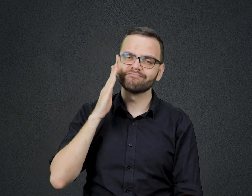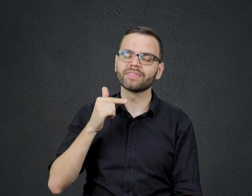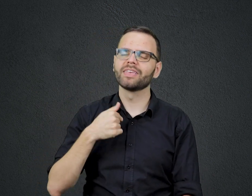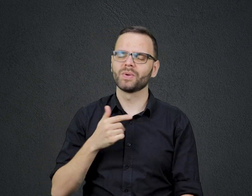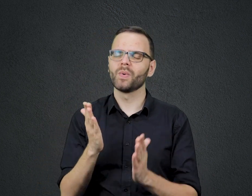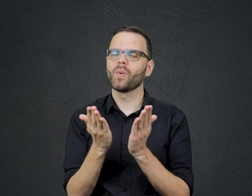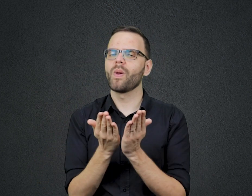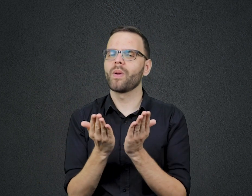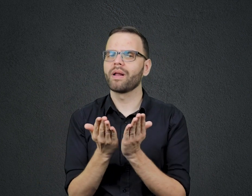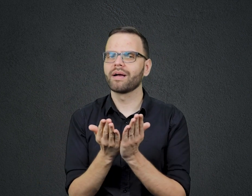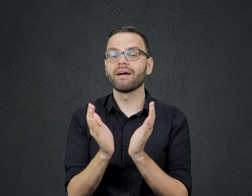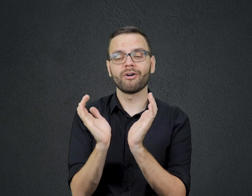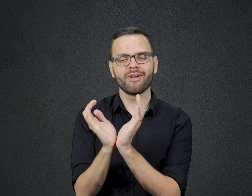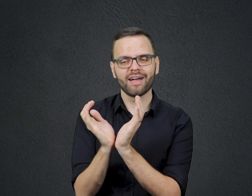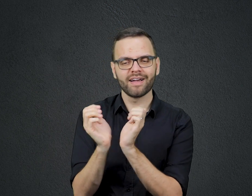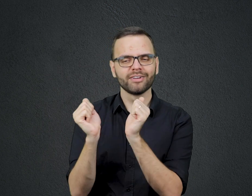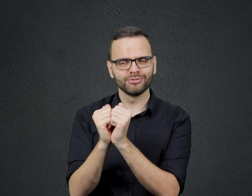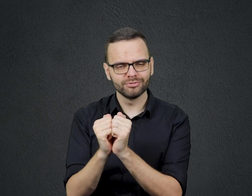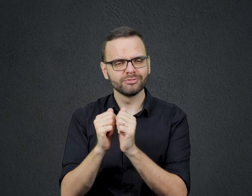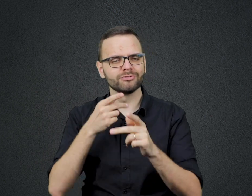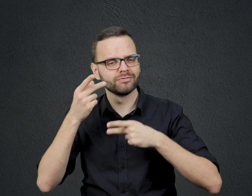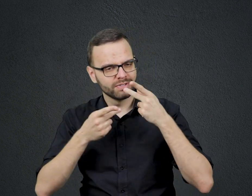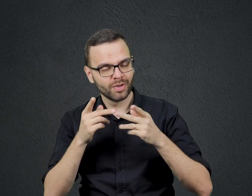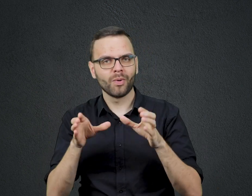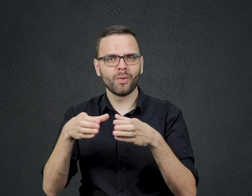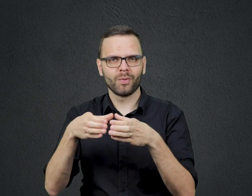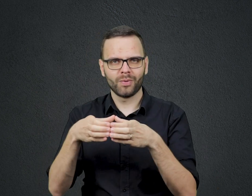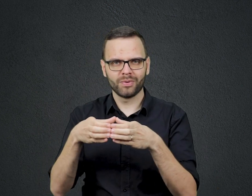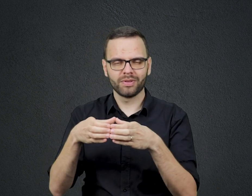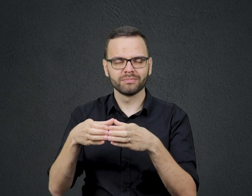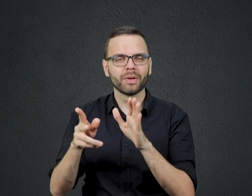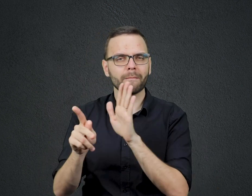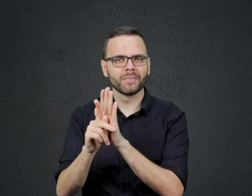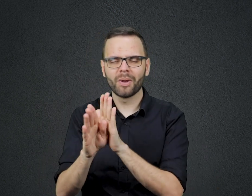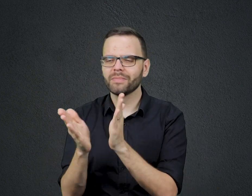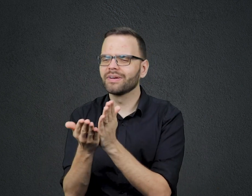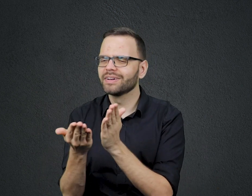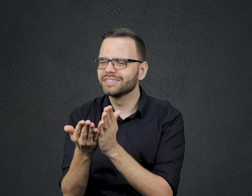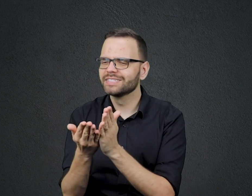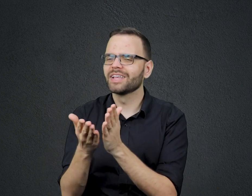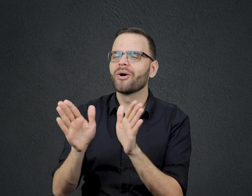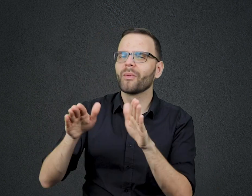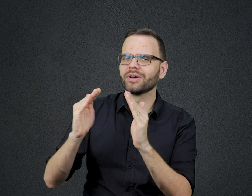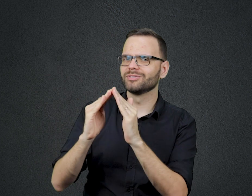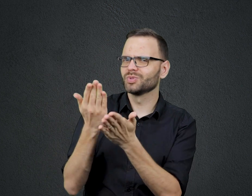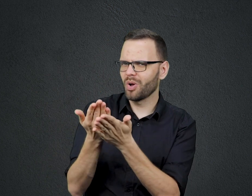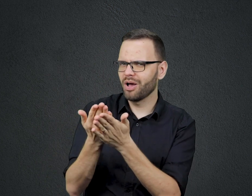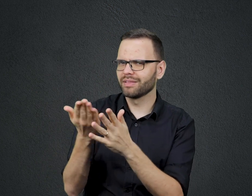alunos e funcionários Começamos um clubinho evangélico no recreio Que cresceu e acabou virando um breve